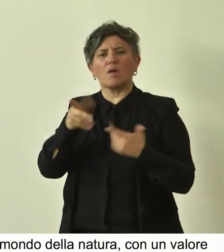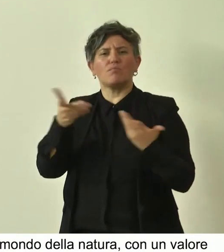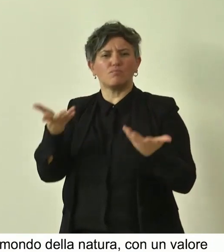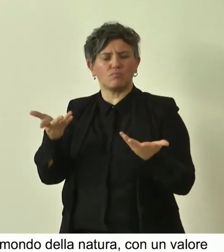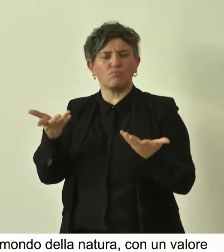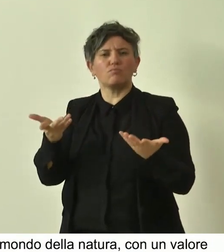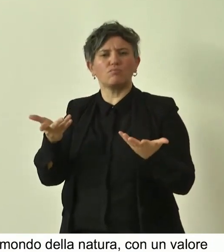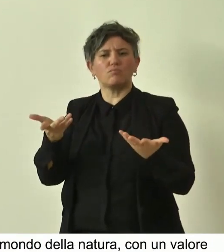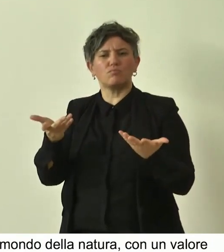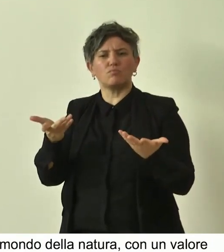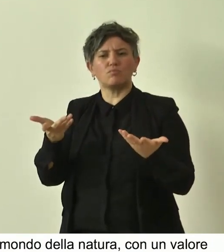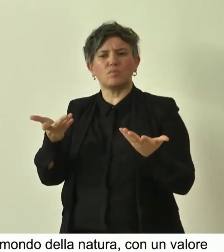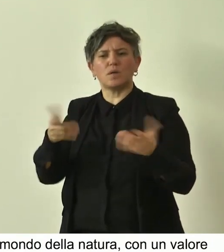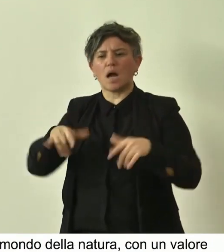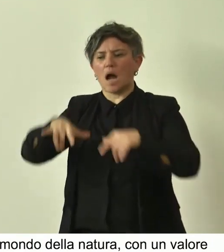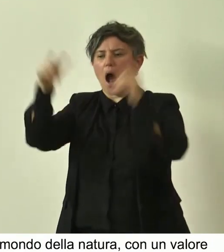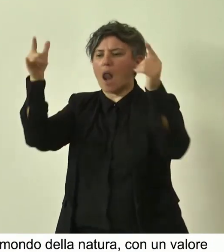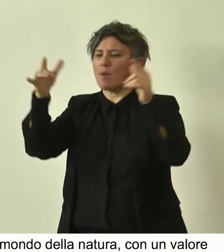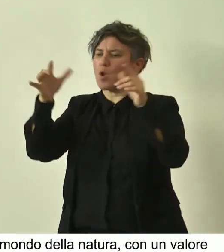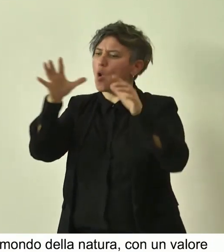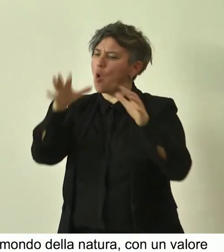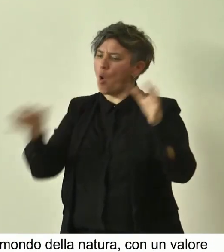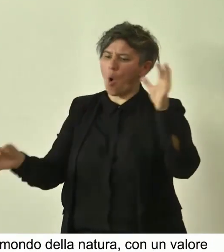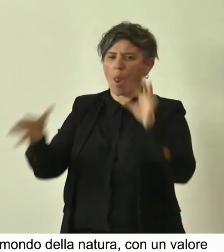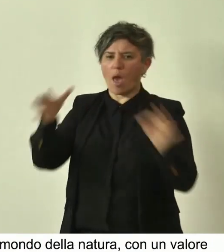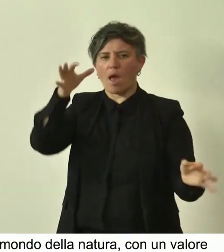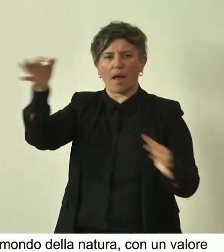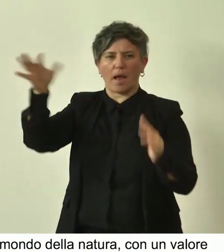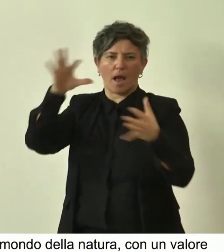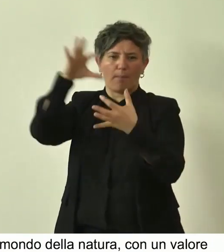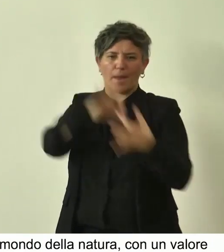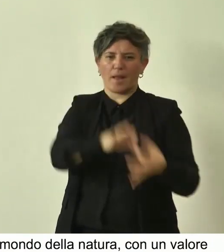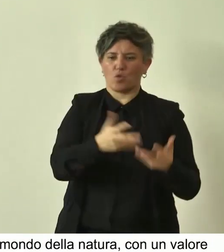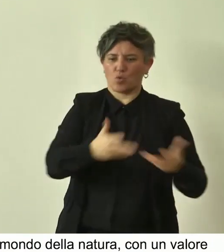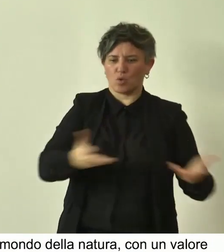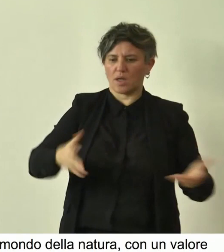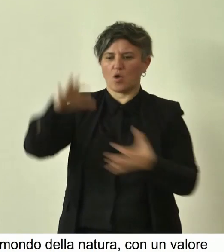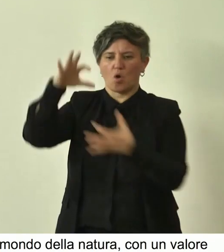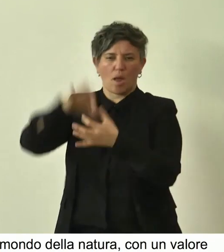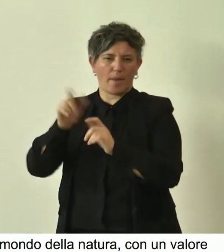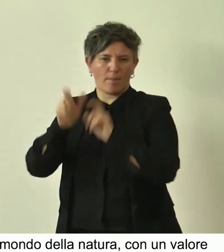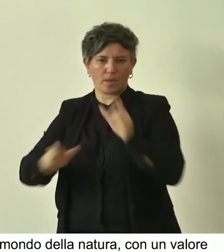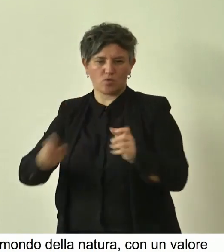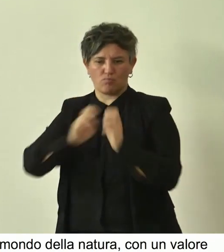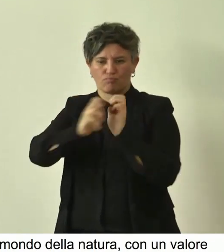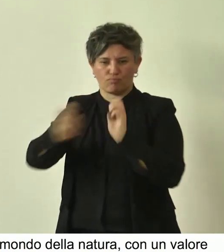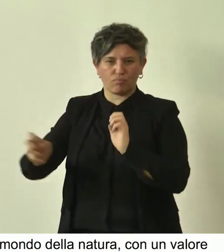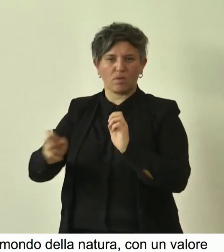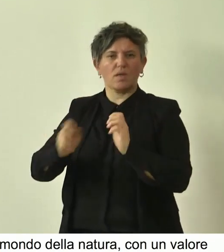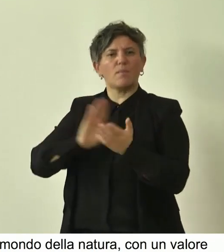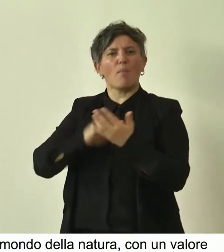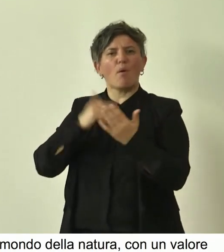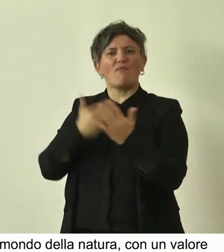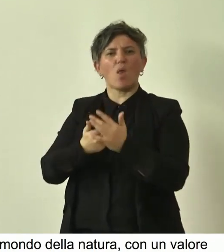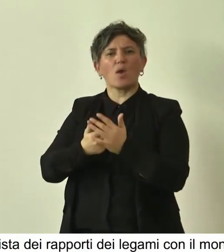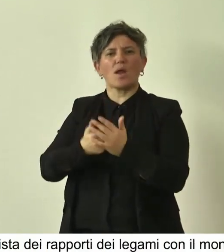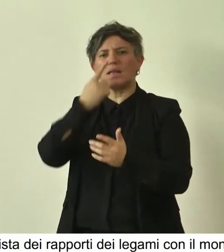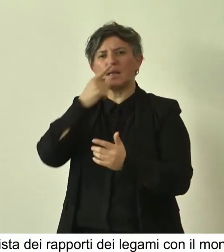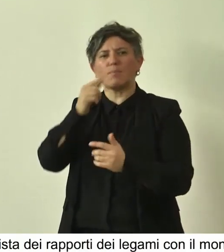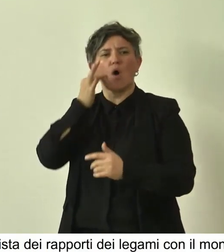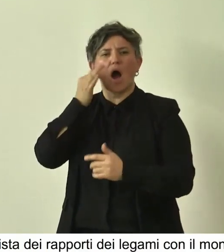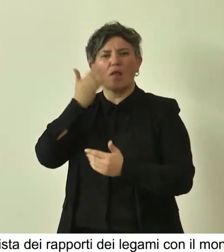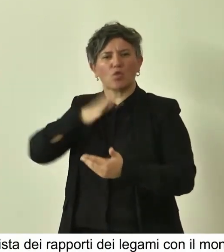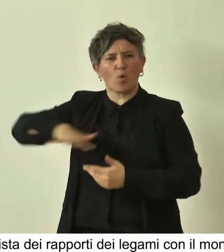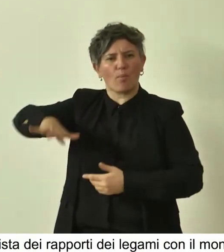con tutto il resto del mondo naturale. Hanno un valore di tipo antropologico perché raccontano